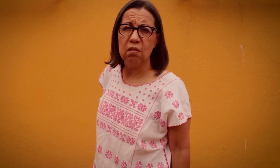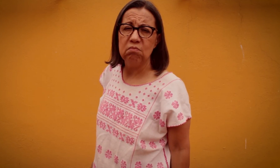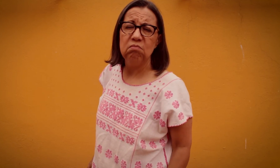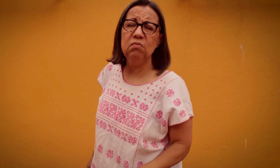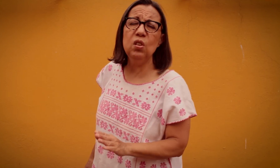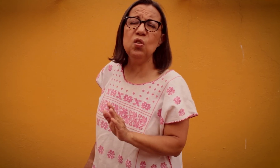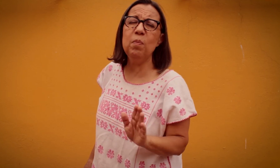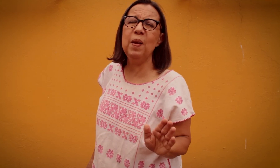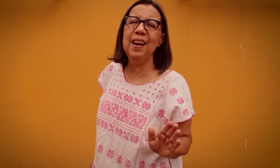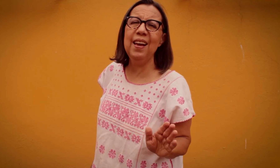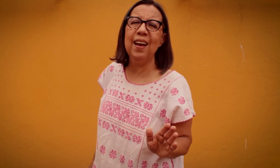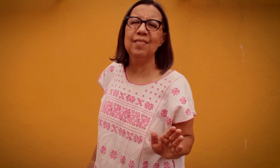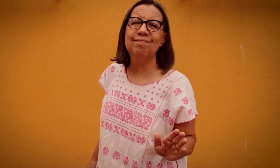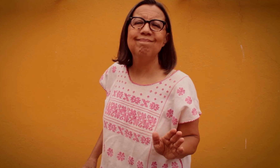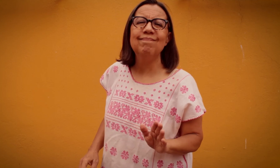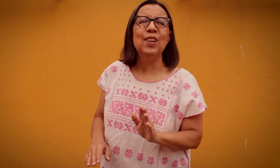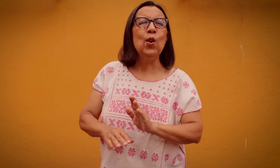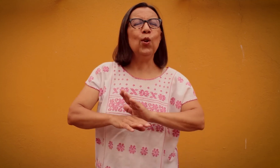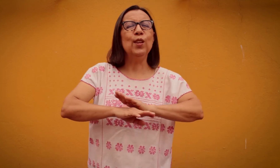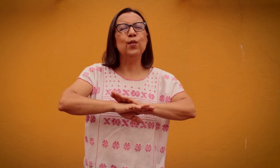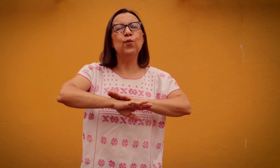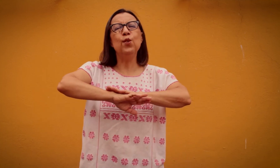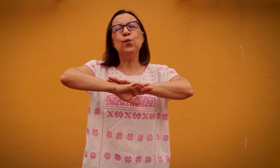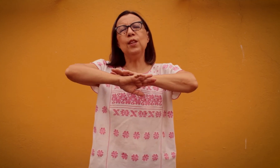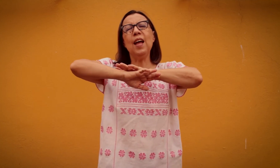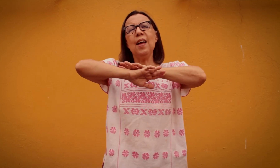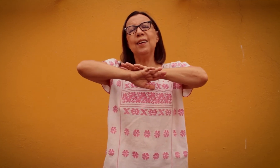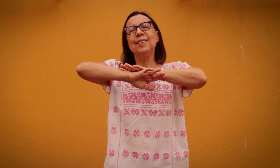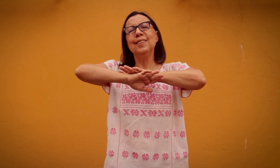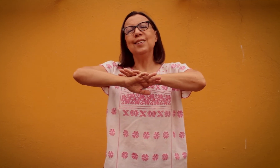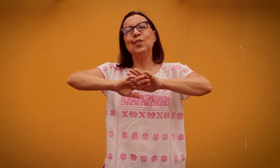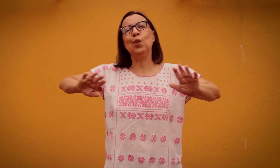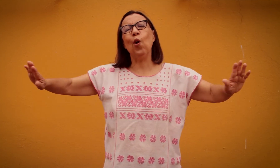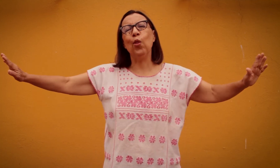No se pelea Lo disfruta Todo